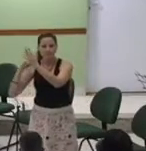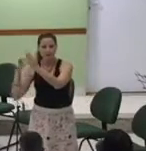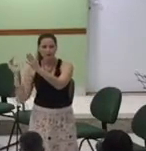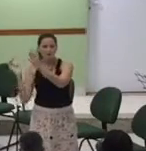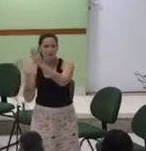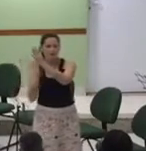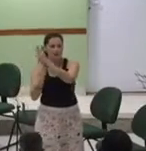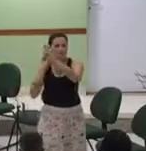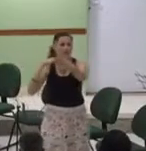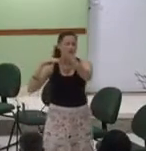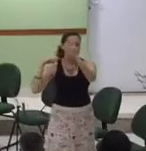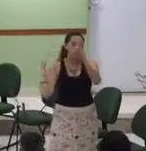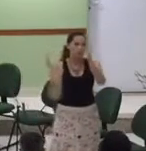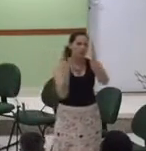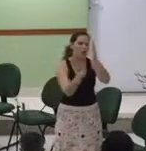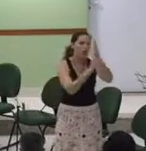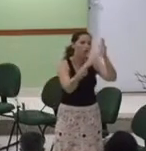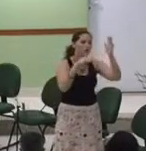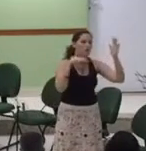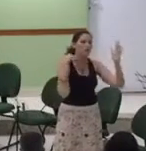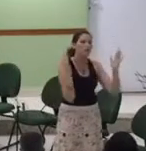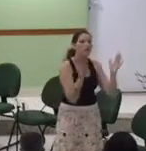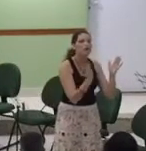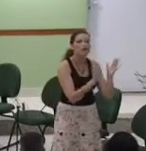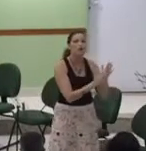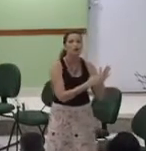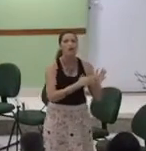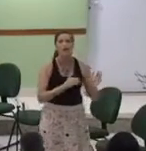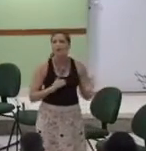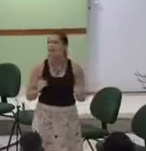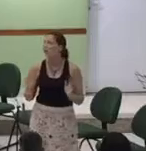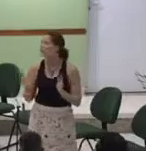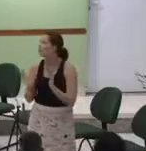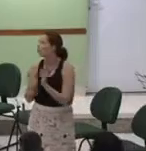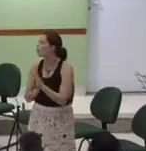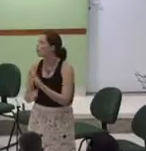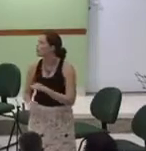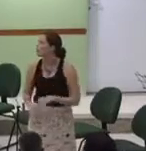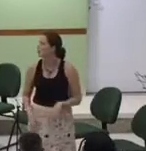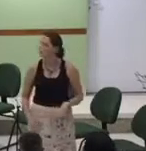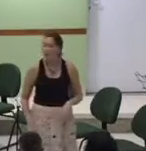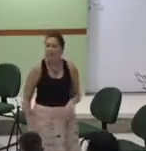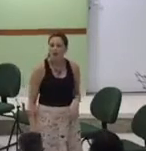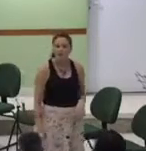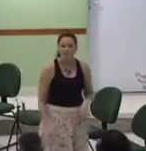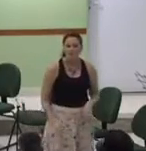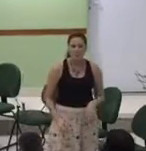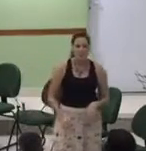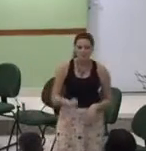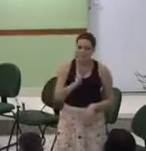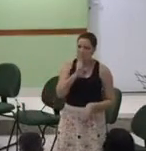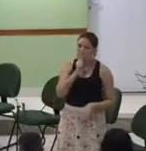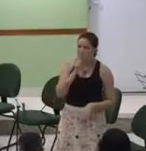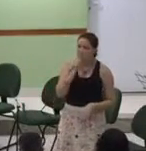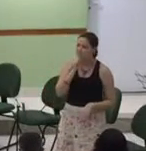Palavras de louvor louvor Ainda se será